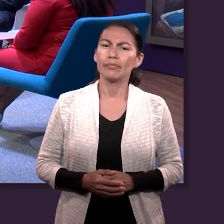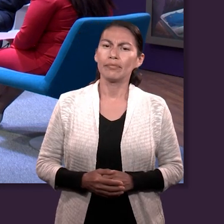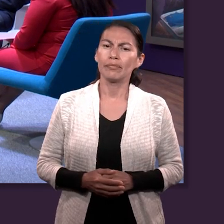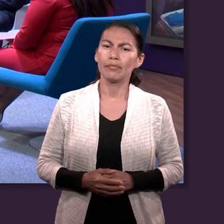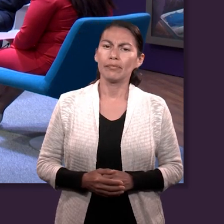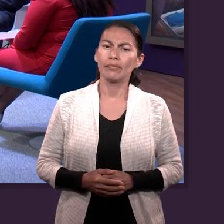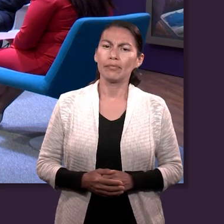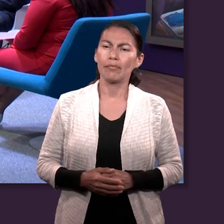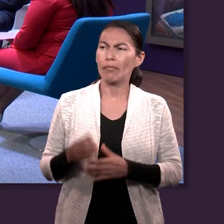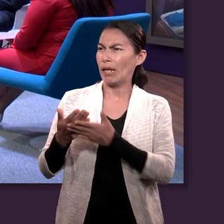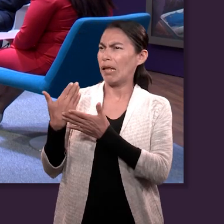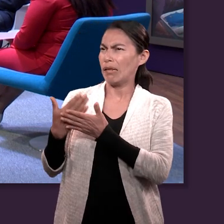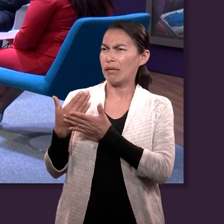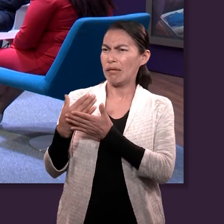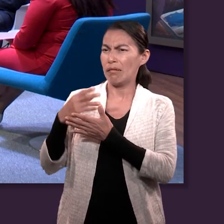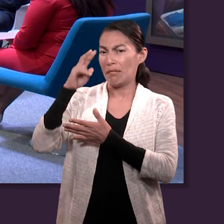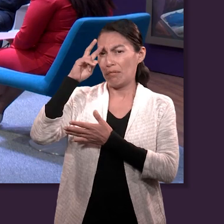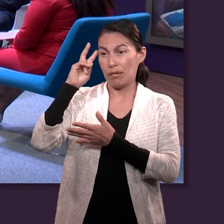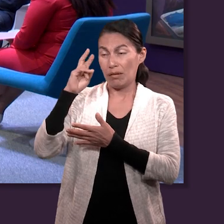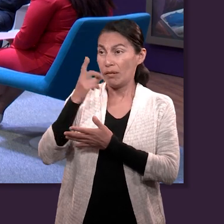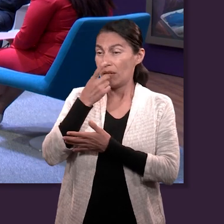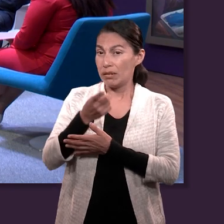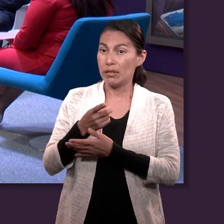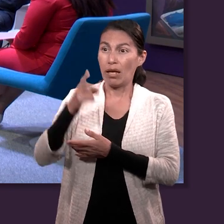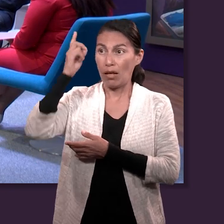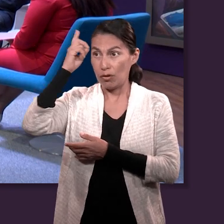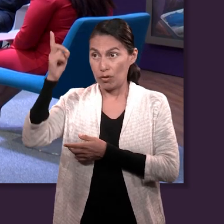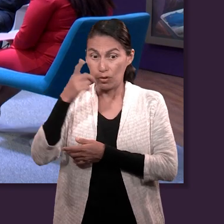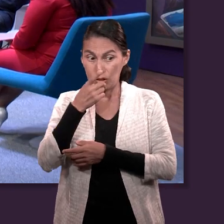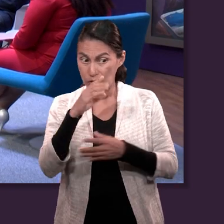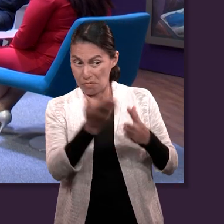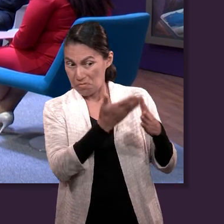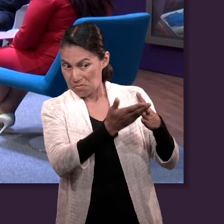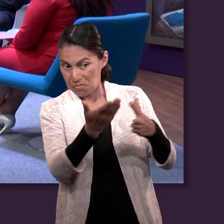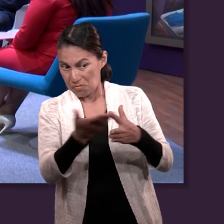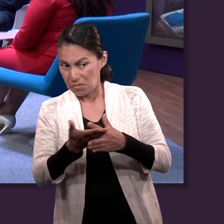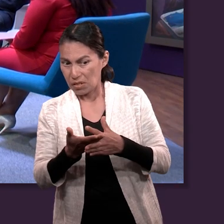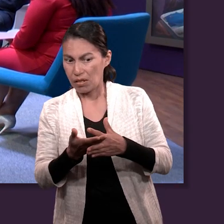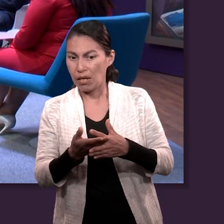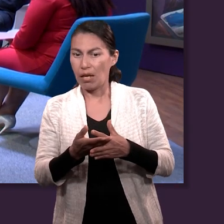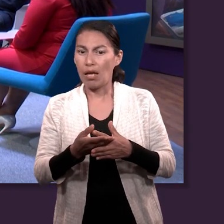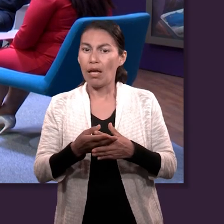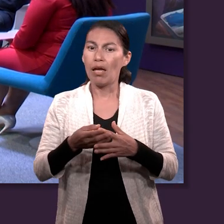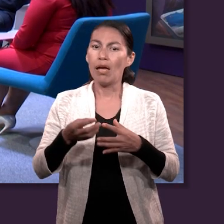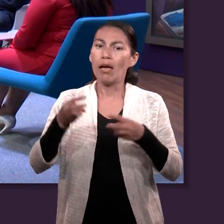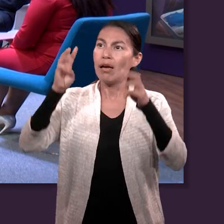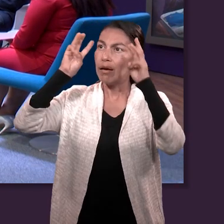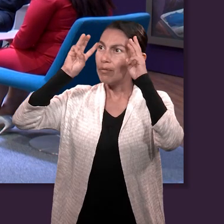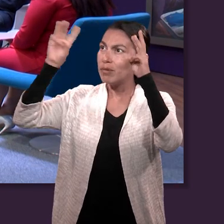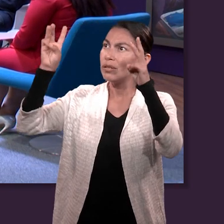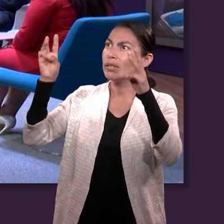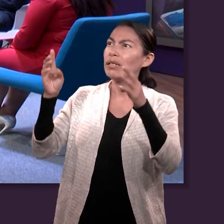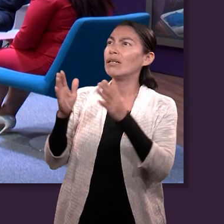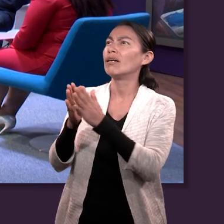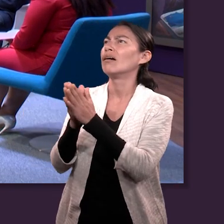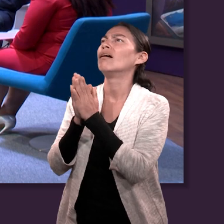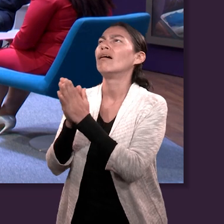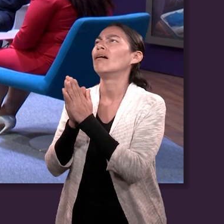determina que, como decía Valen en el segmento anterior, que ya no quería nada con el pueblo, él toma el papel